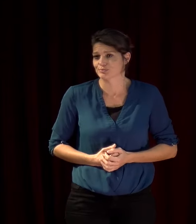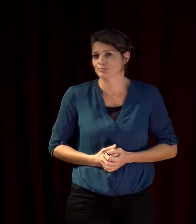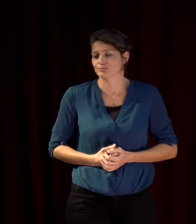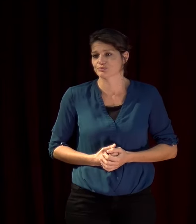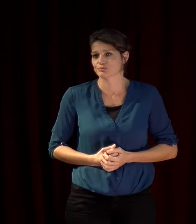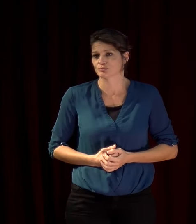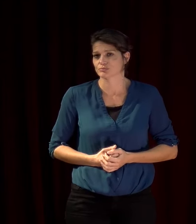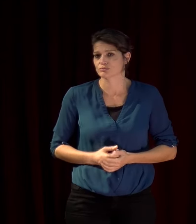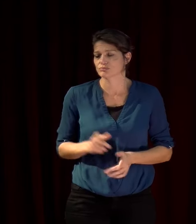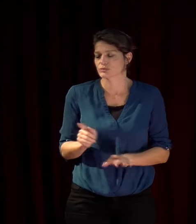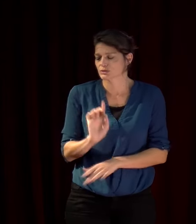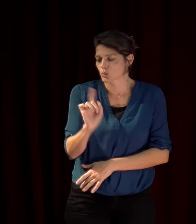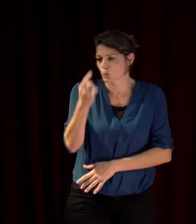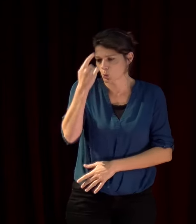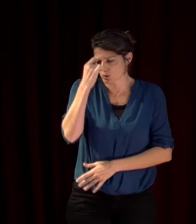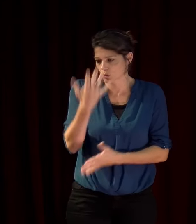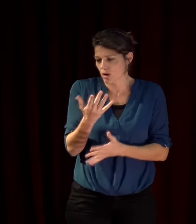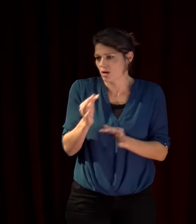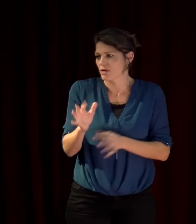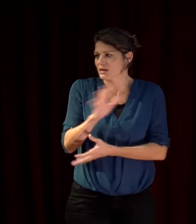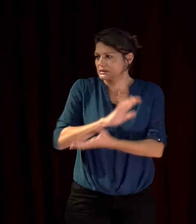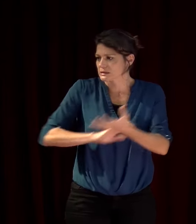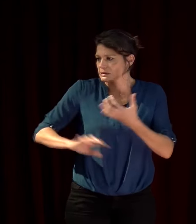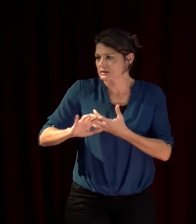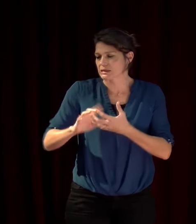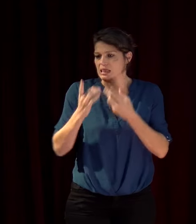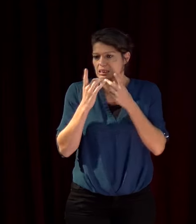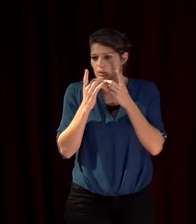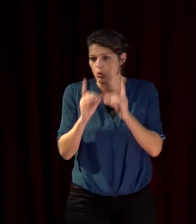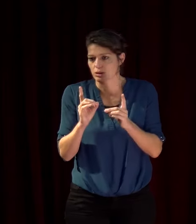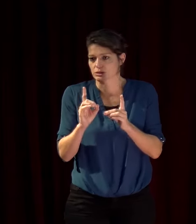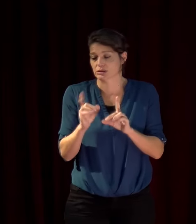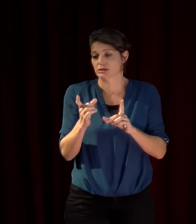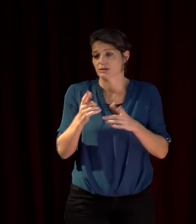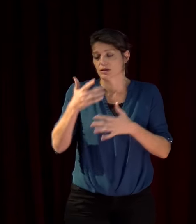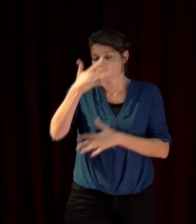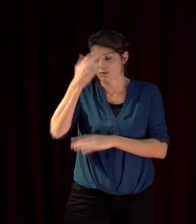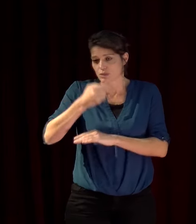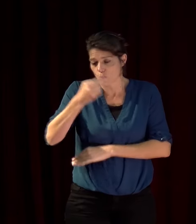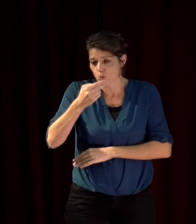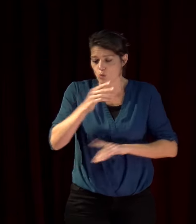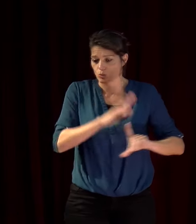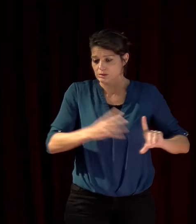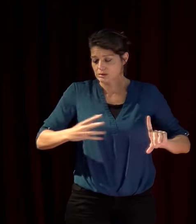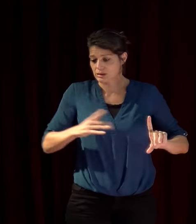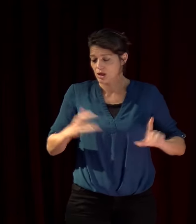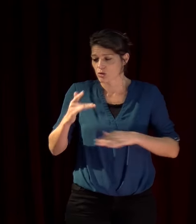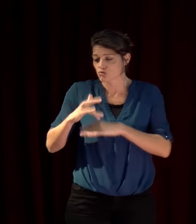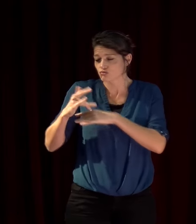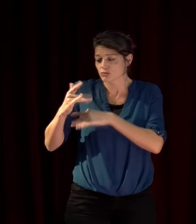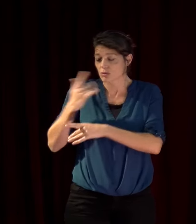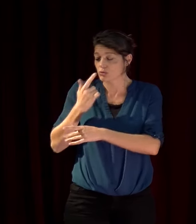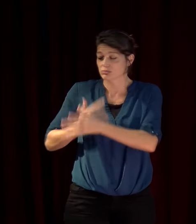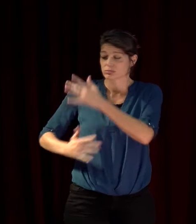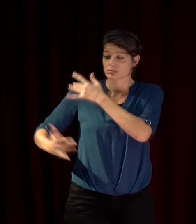que la crise de la démocratie dans les pays du sud au maghreb et au machrec c'est depuis longtemps